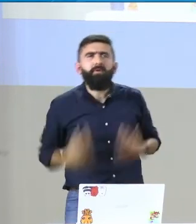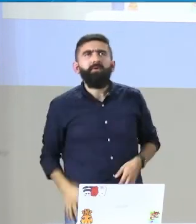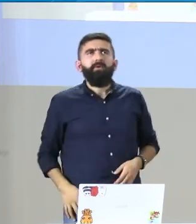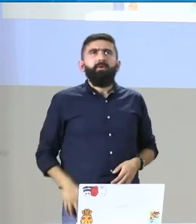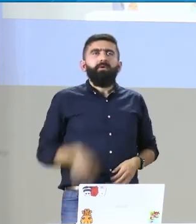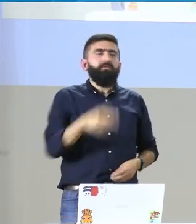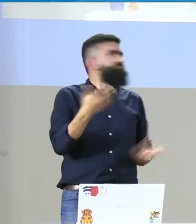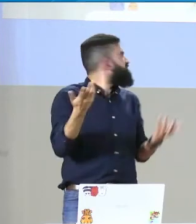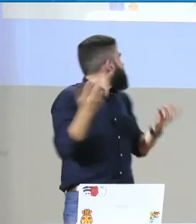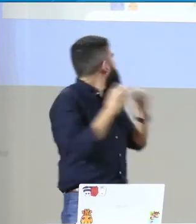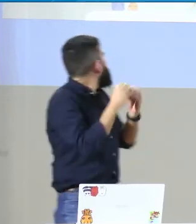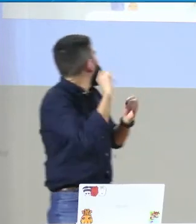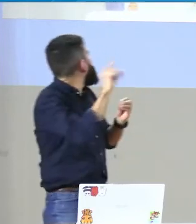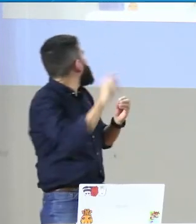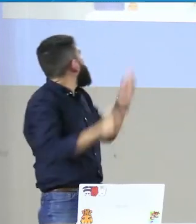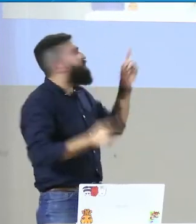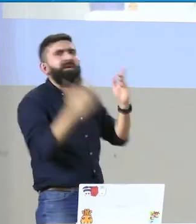dónde nació, dónde vive,